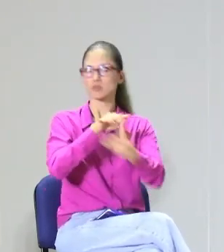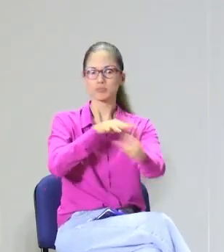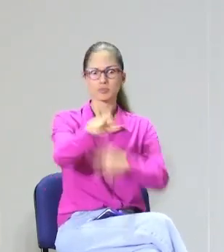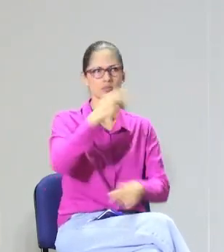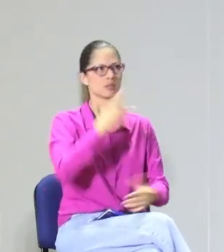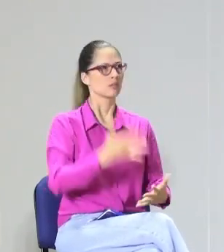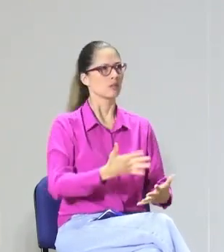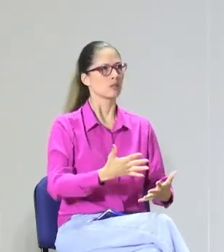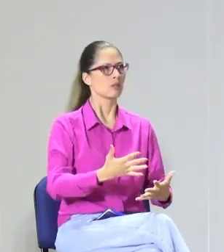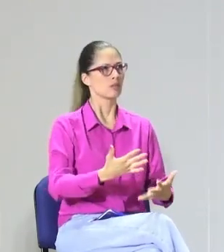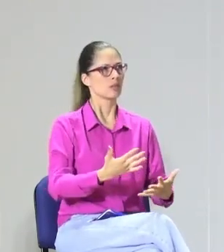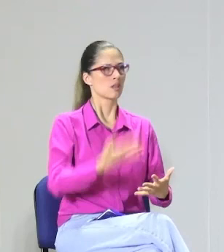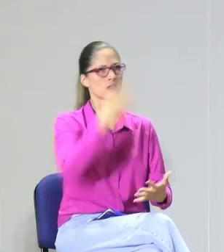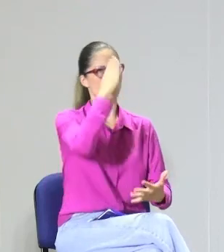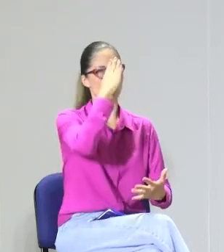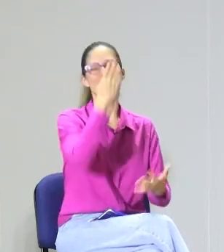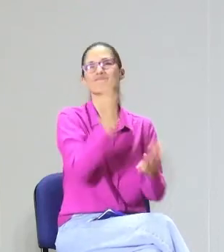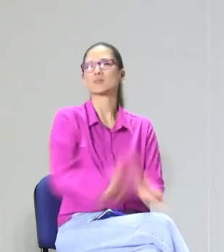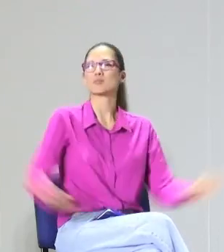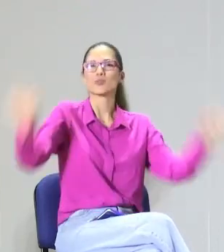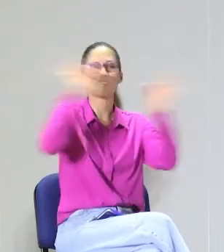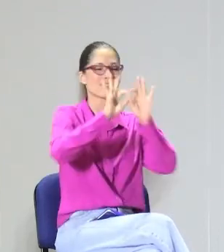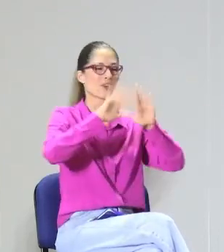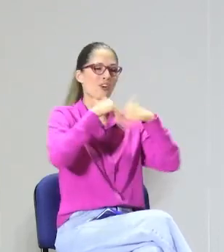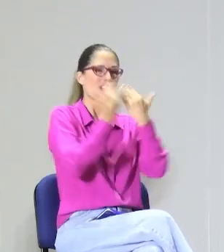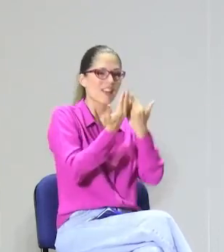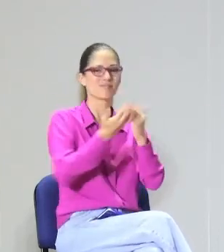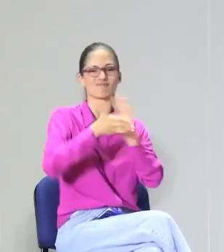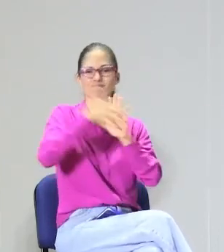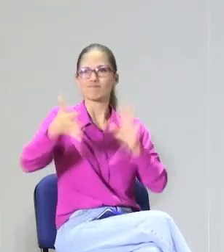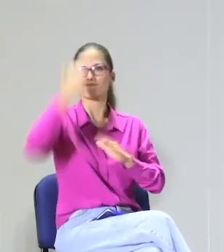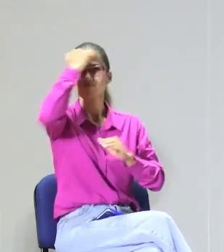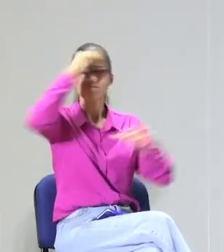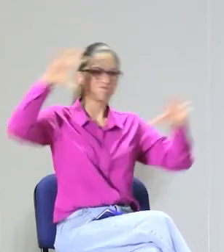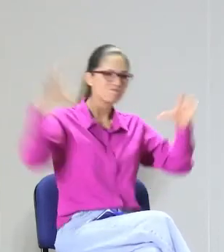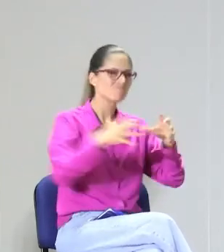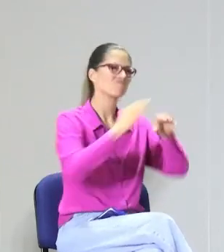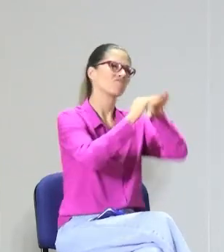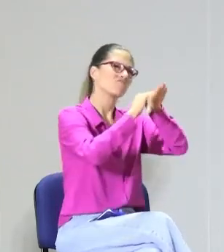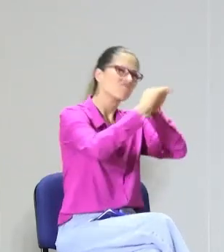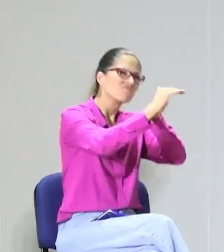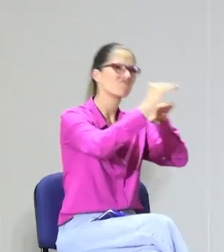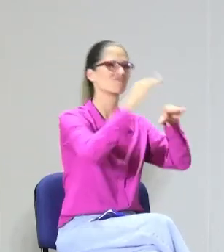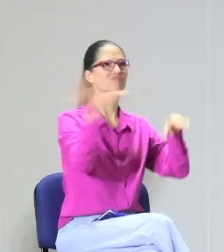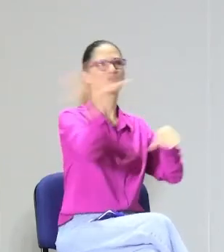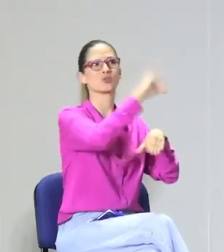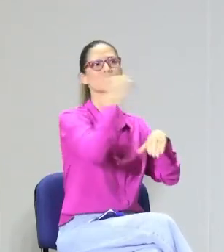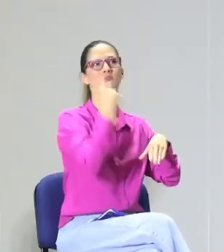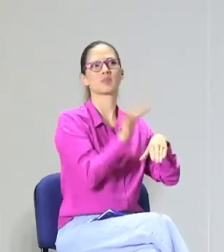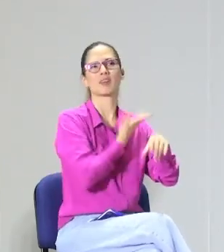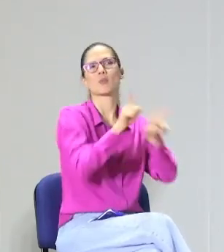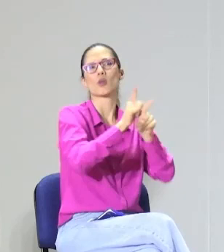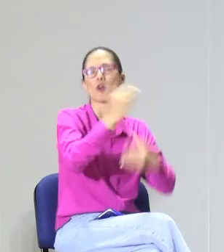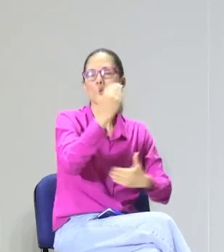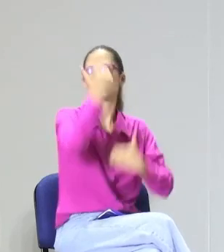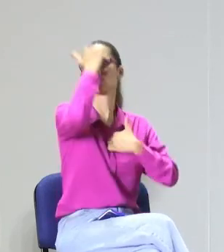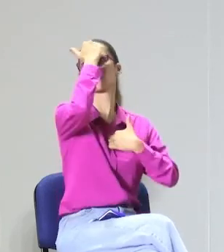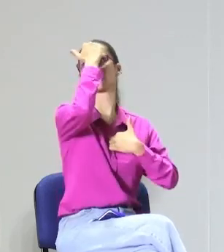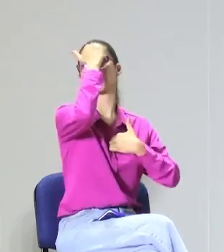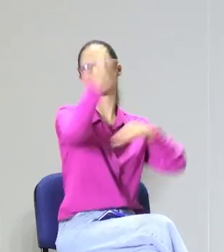y se piensa la oralidad como lo mejor. Y eso ha afectado, por supuesto, las decisiones de nuestros niños. Y es importante que los modelos lingüísticos en las